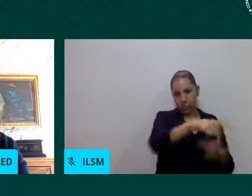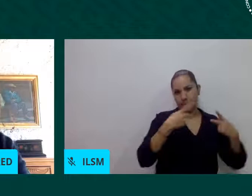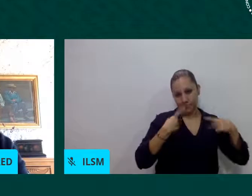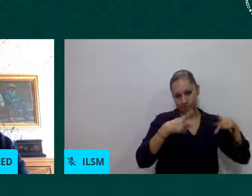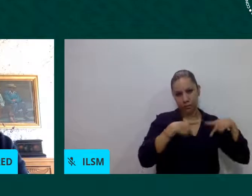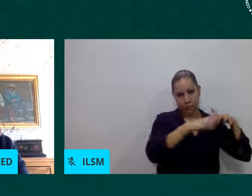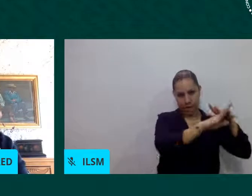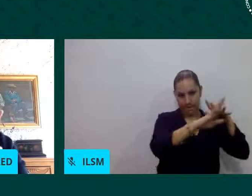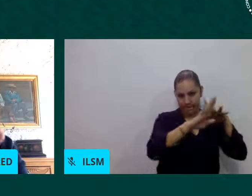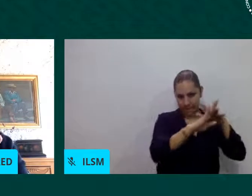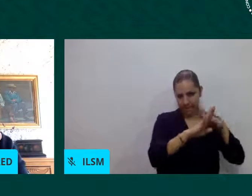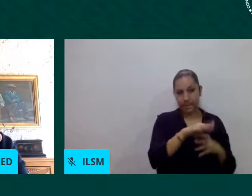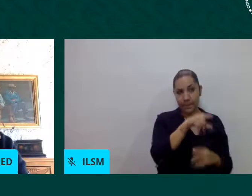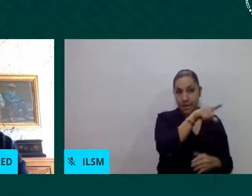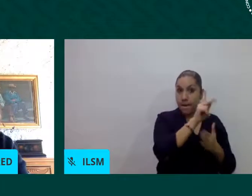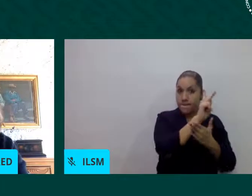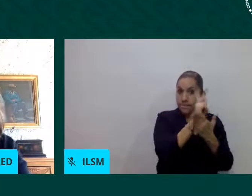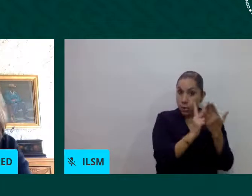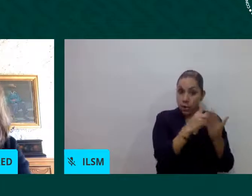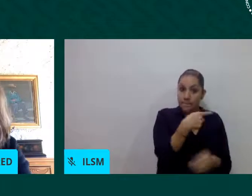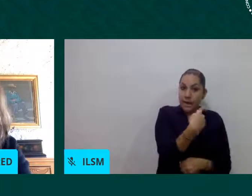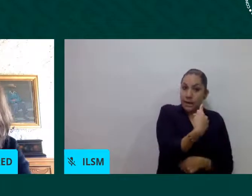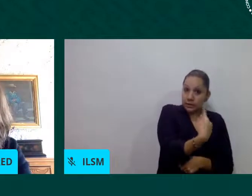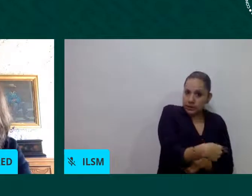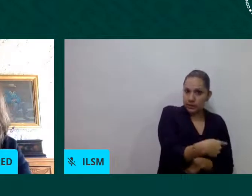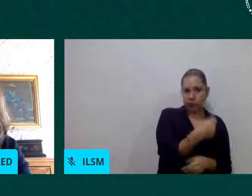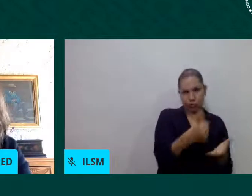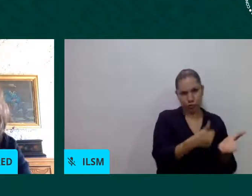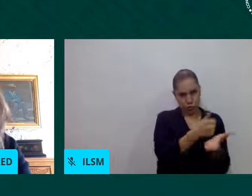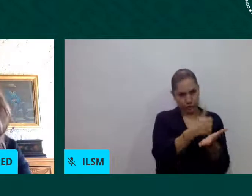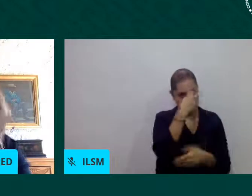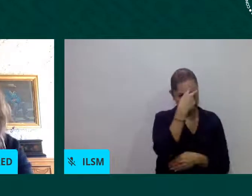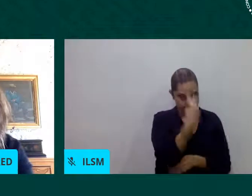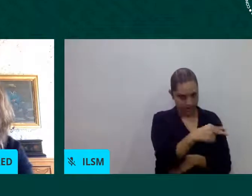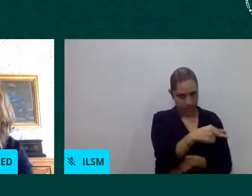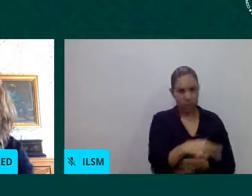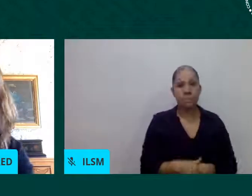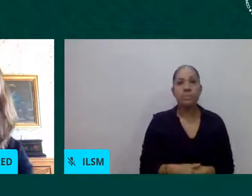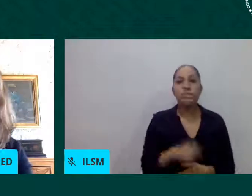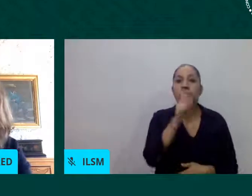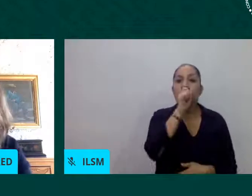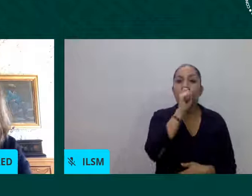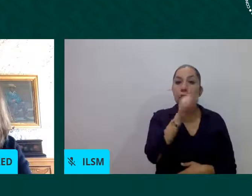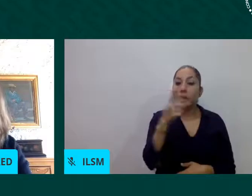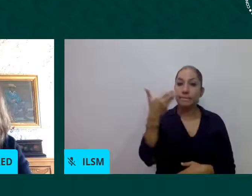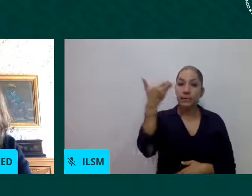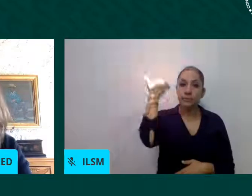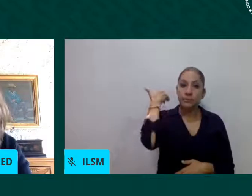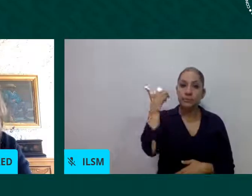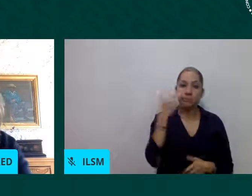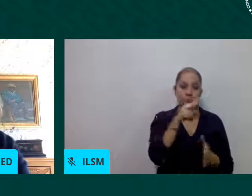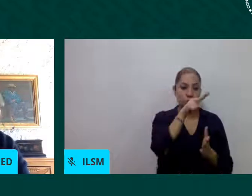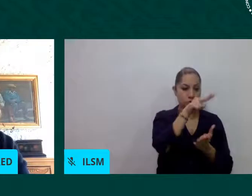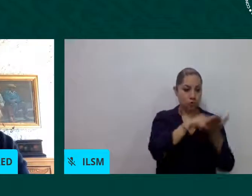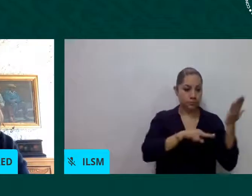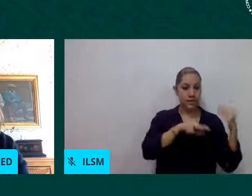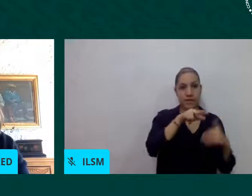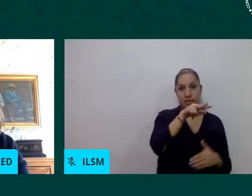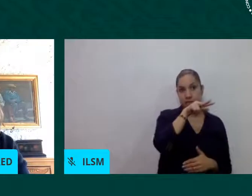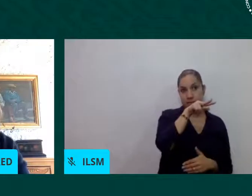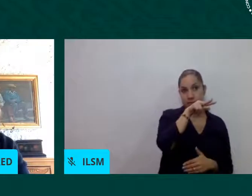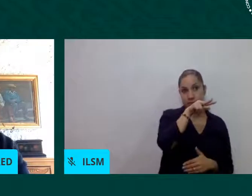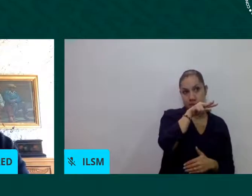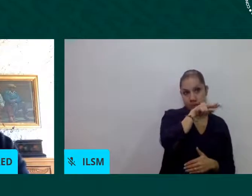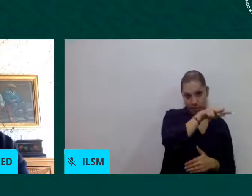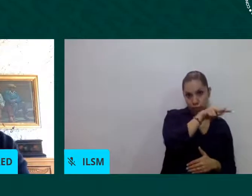que insisto durante 2019 y a principios perdón durante 2018 y a principios de 2019 en la Ciudad de